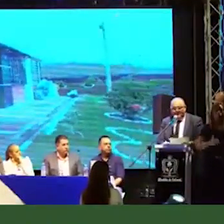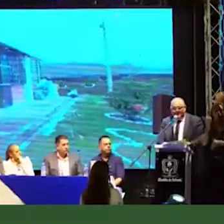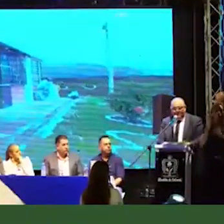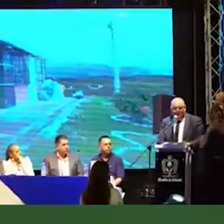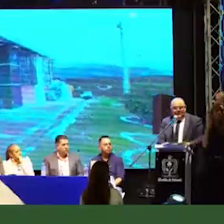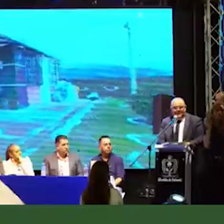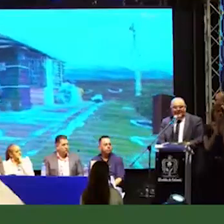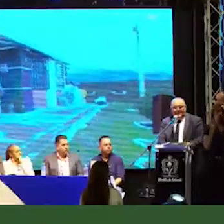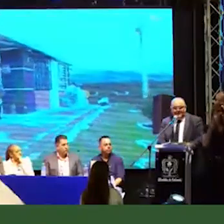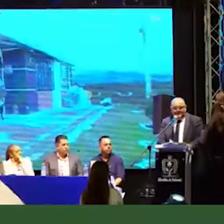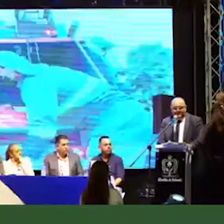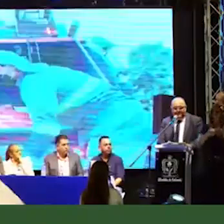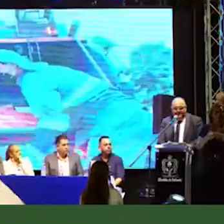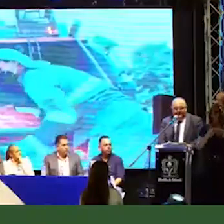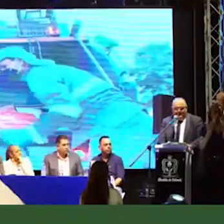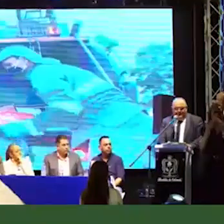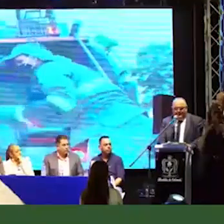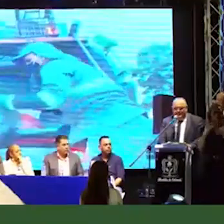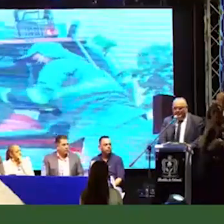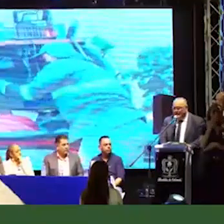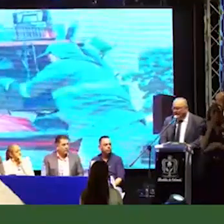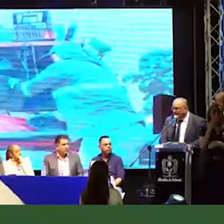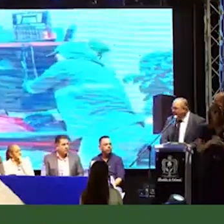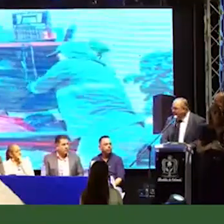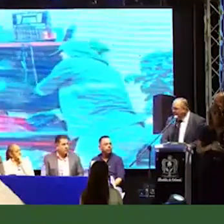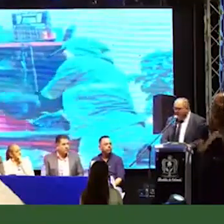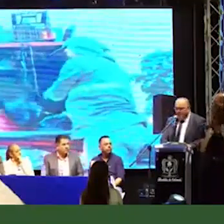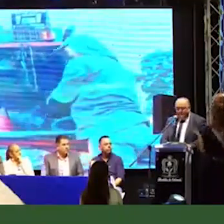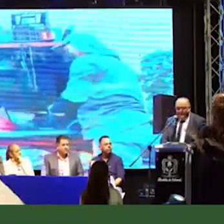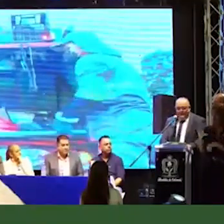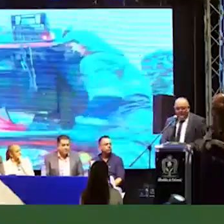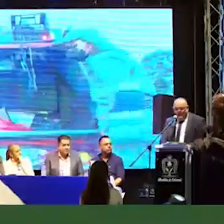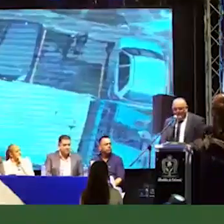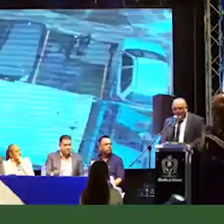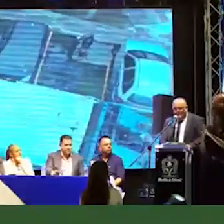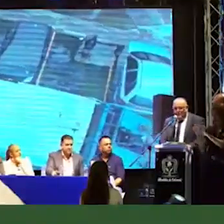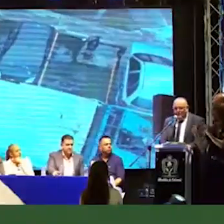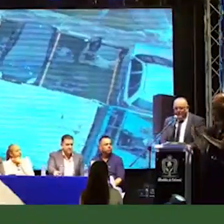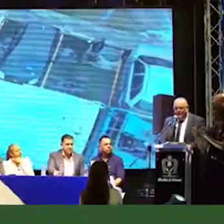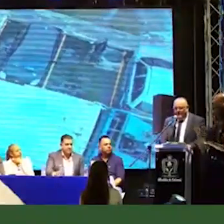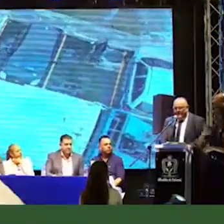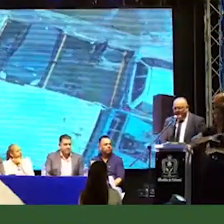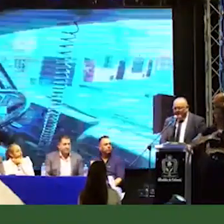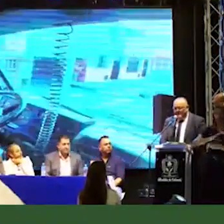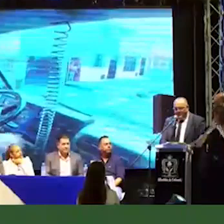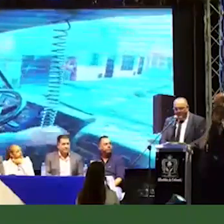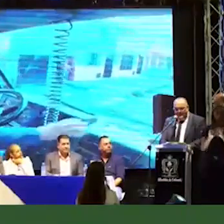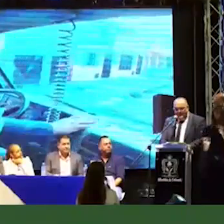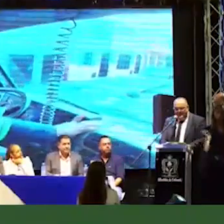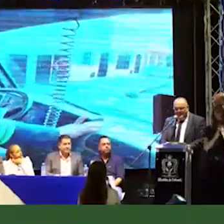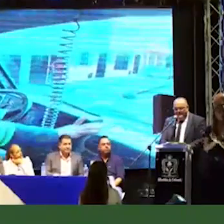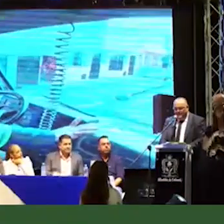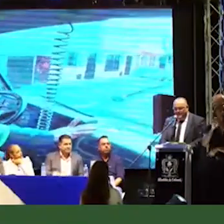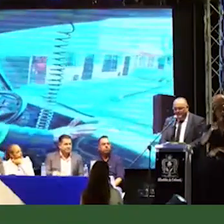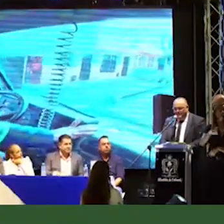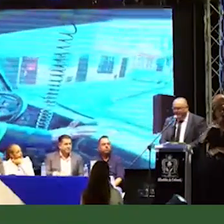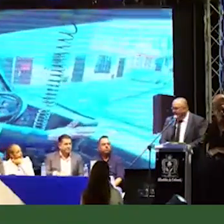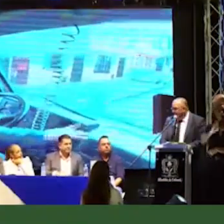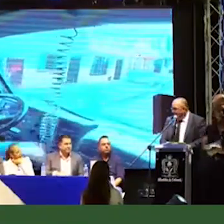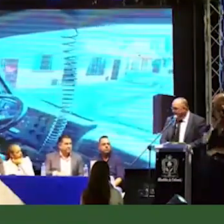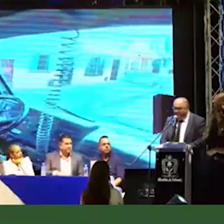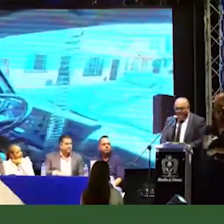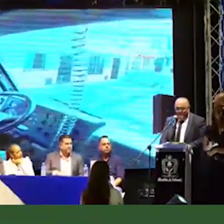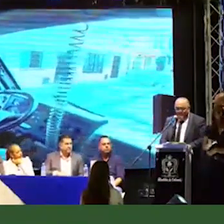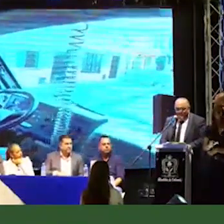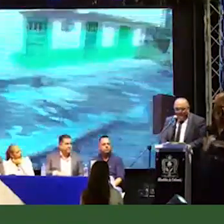de empresas públicas de Calarca. Señor alcalde, para lograr los cambios solo se necesita la decisión y firmeza de una persona